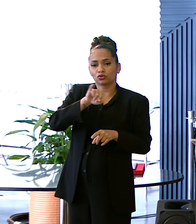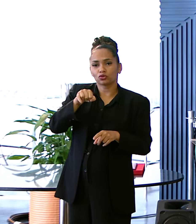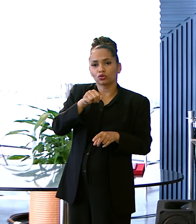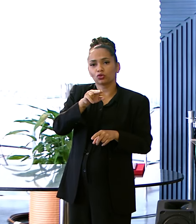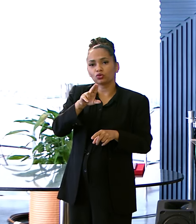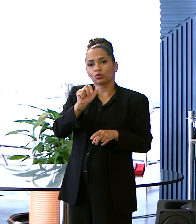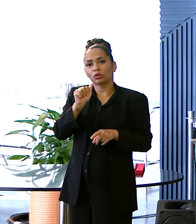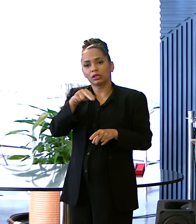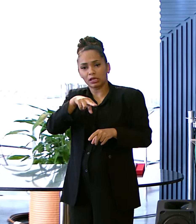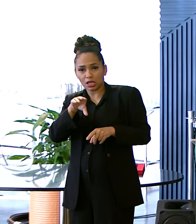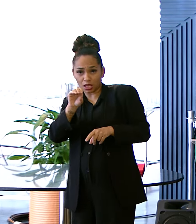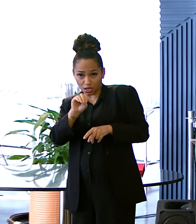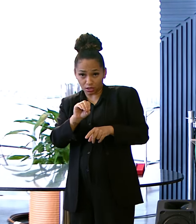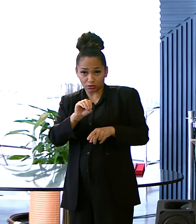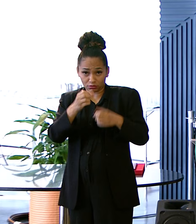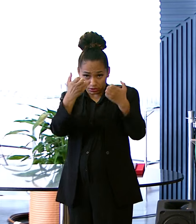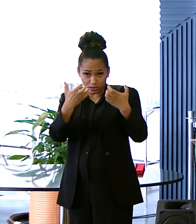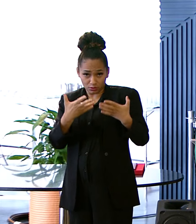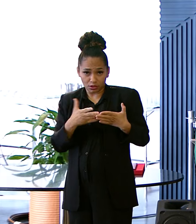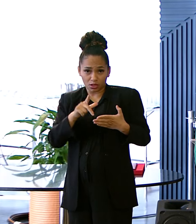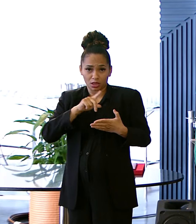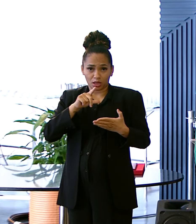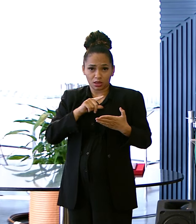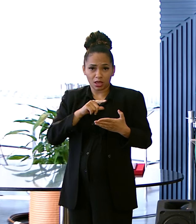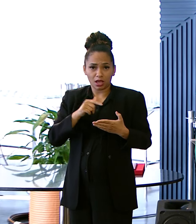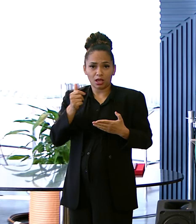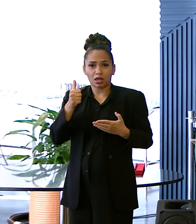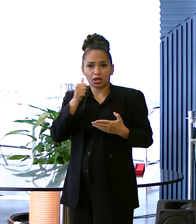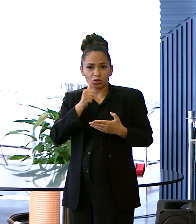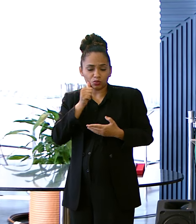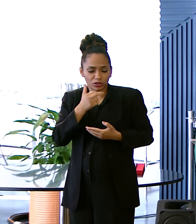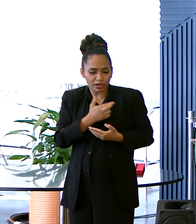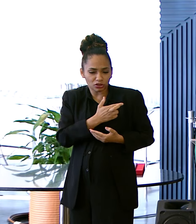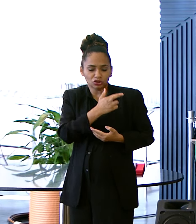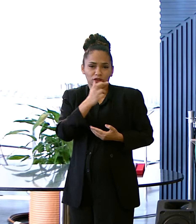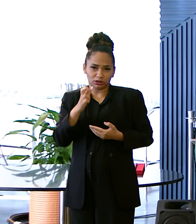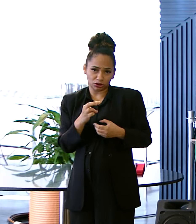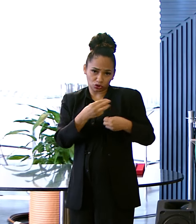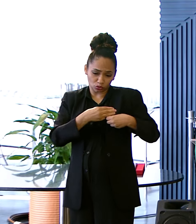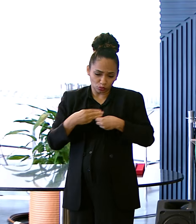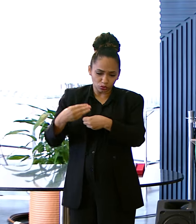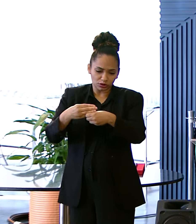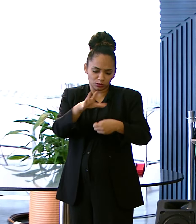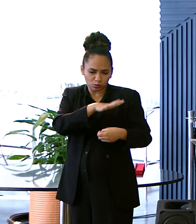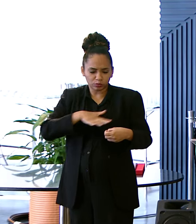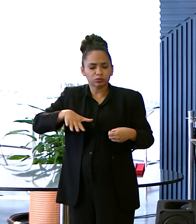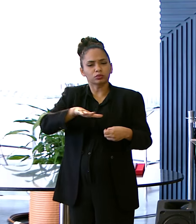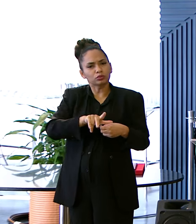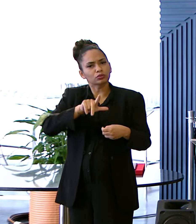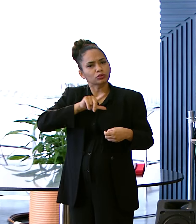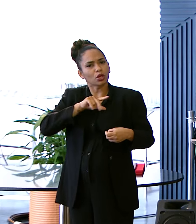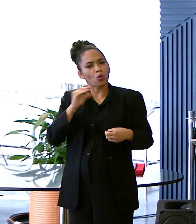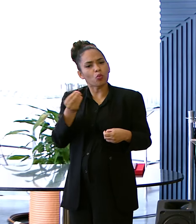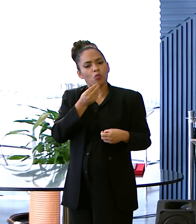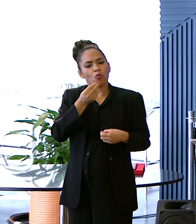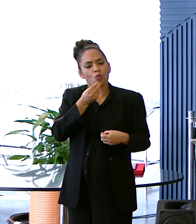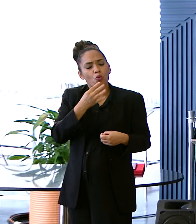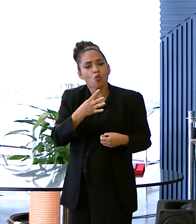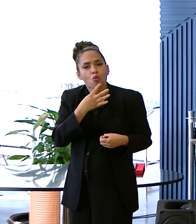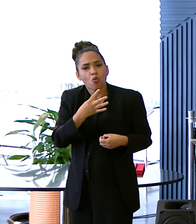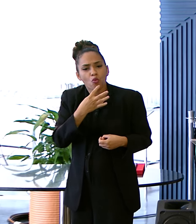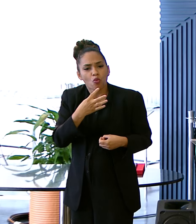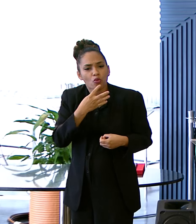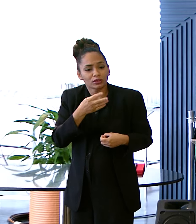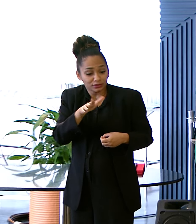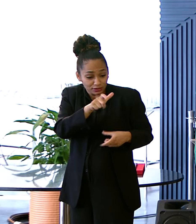projeto Nascer Que traz às mulheres gestantes Do município de Jatai De toda a região A oportunidade de conhecer O